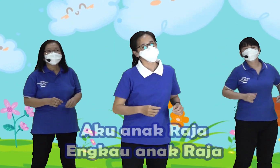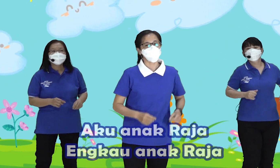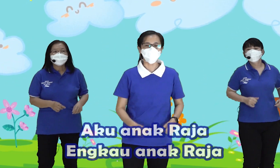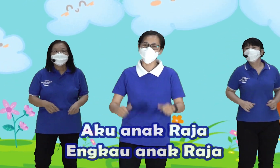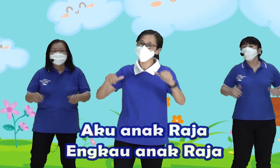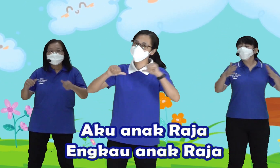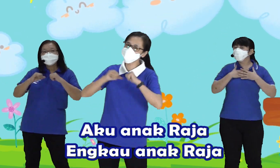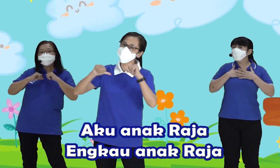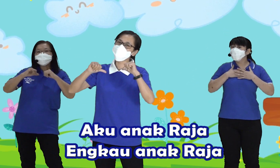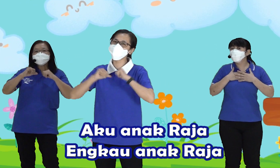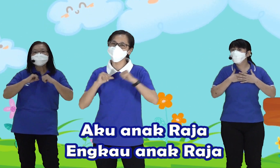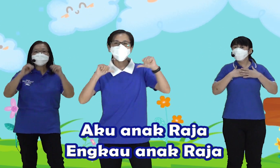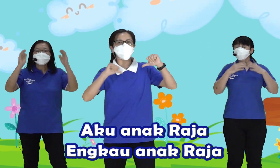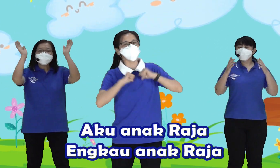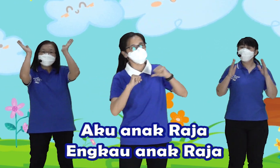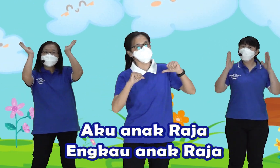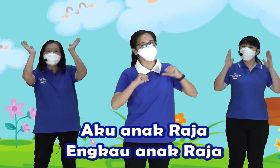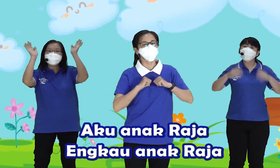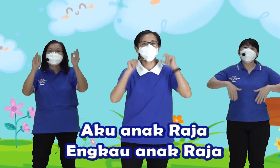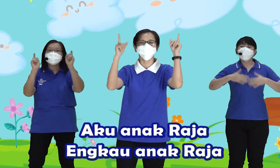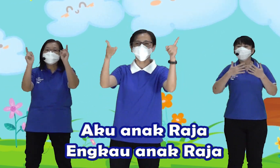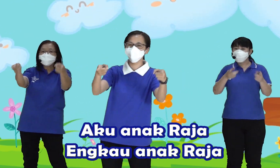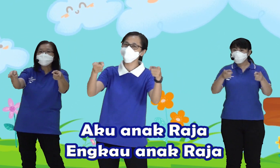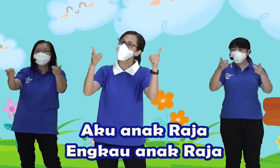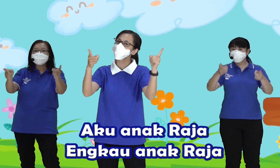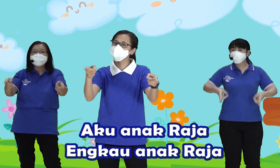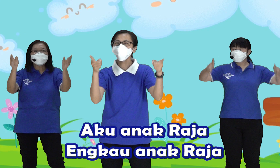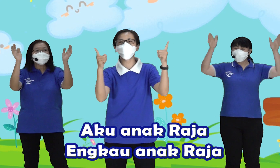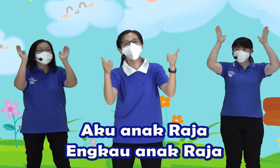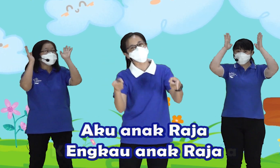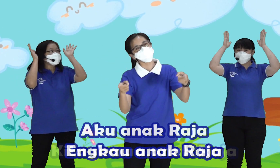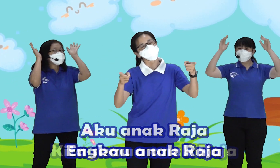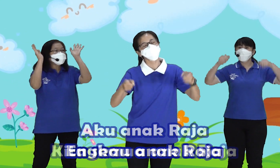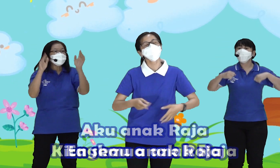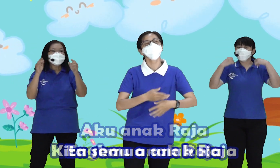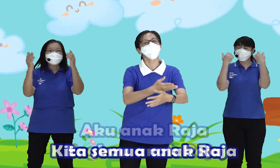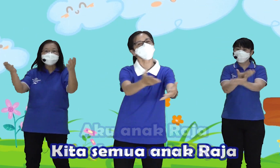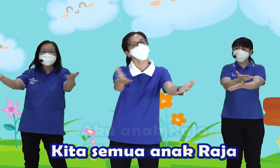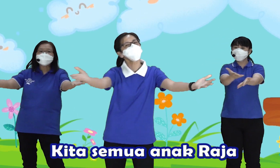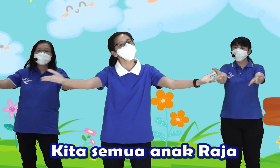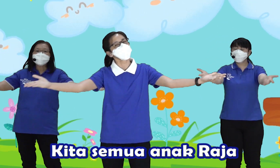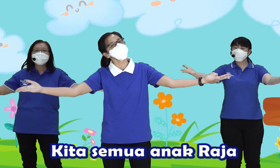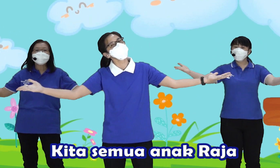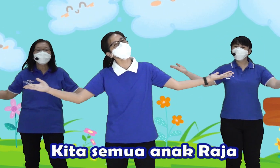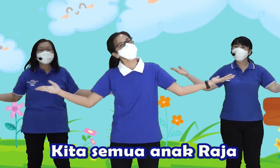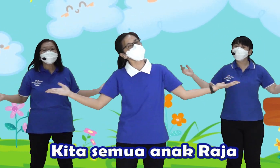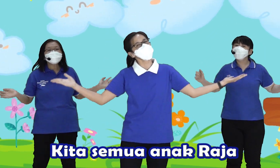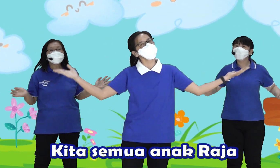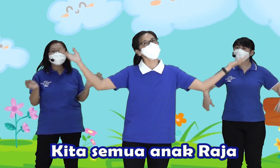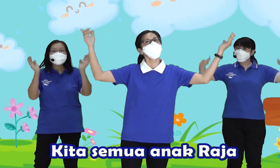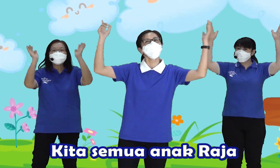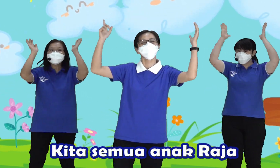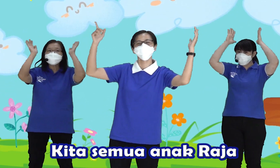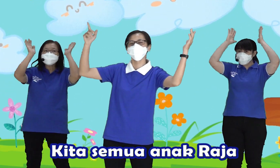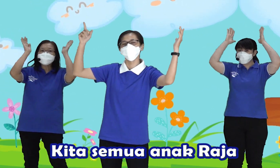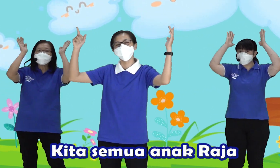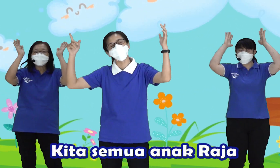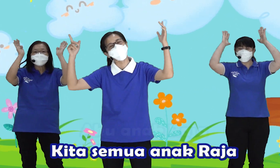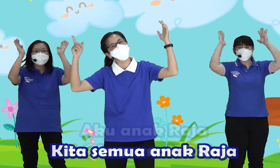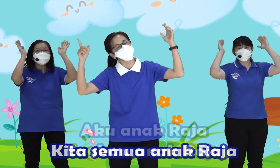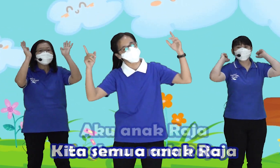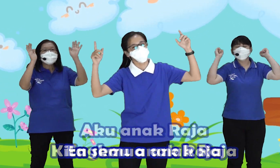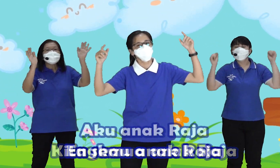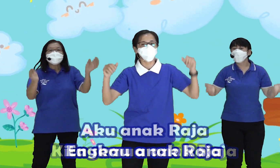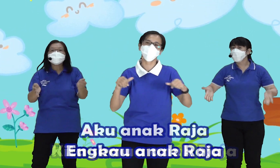Aku anak raja Engkau anak raja Kita semua anak raja